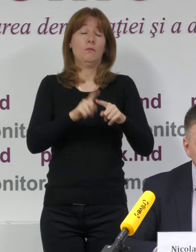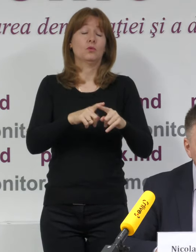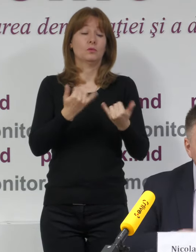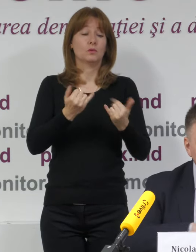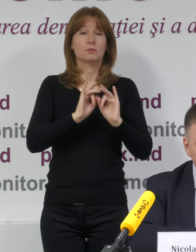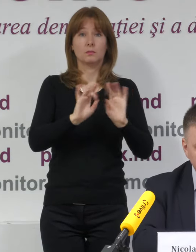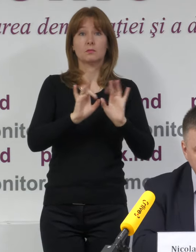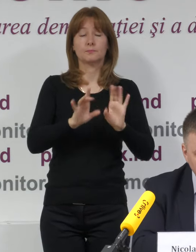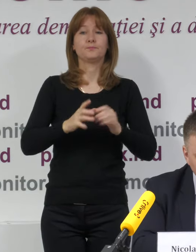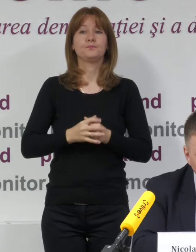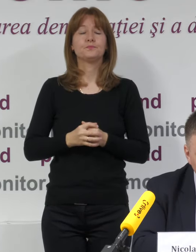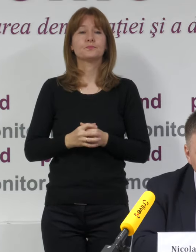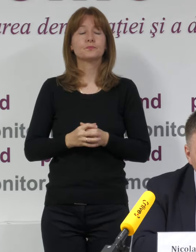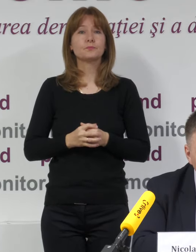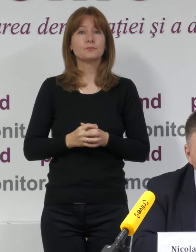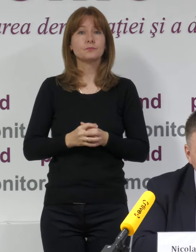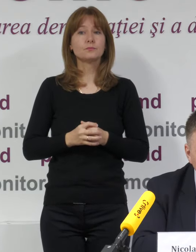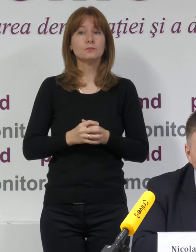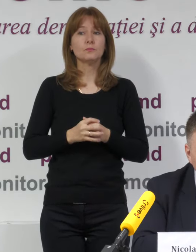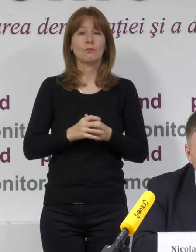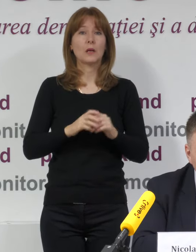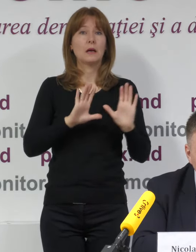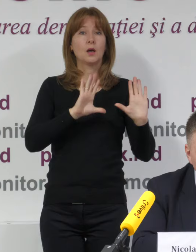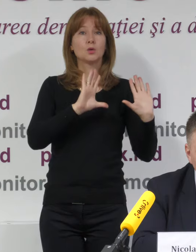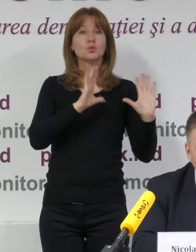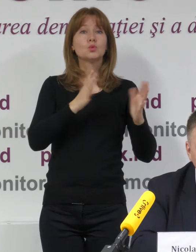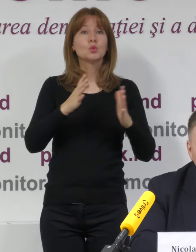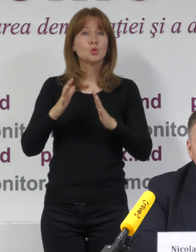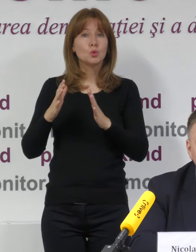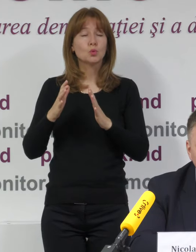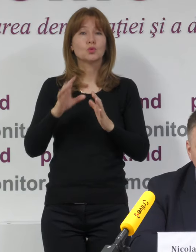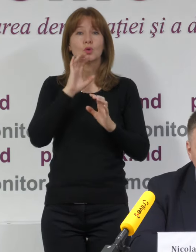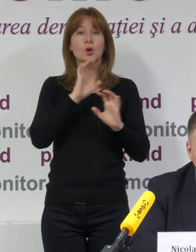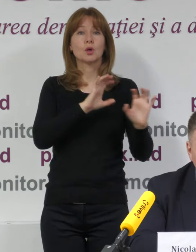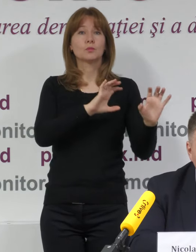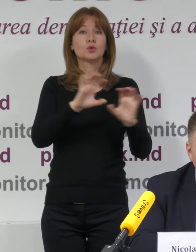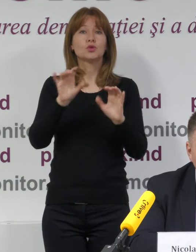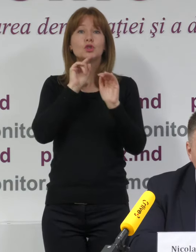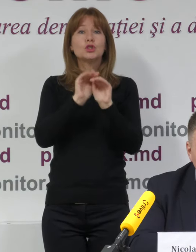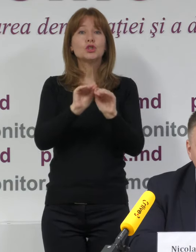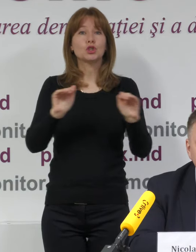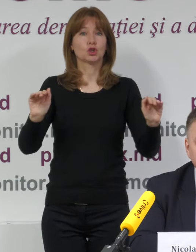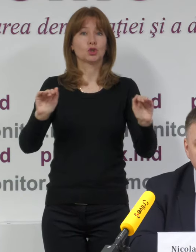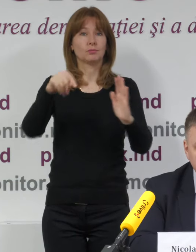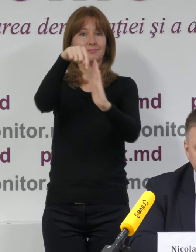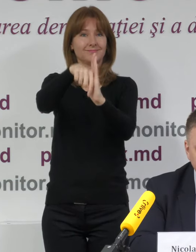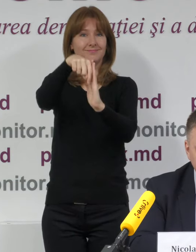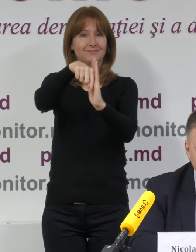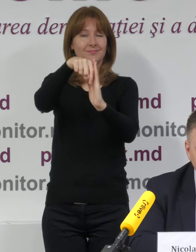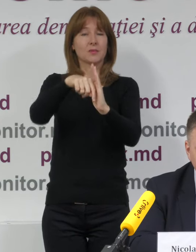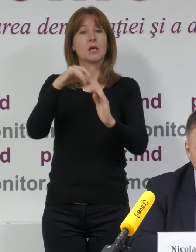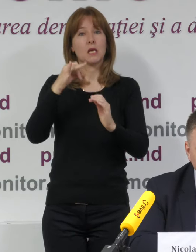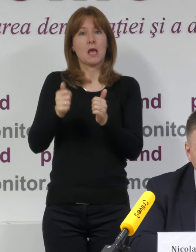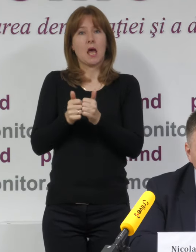semnalate incidente legate de omisiunea asigurării ordinei în secția de votare și în